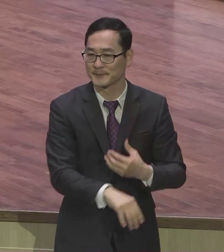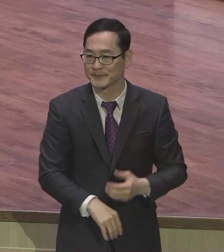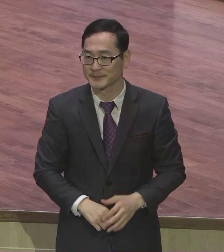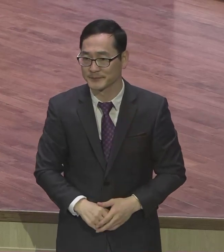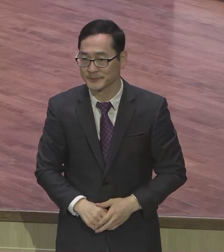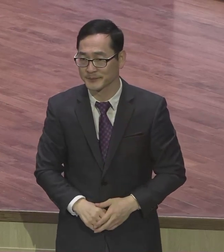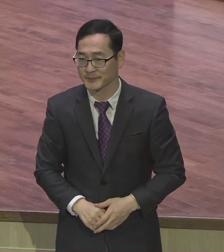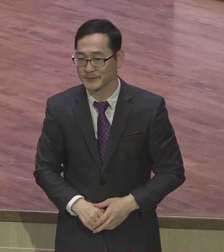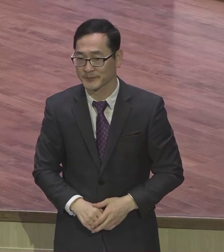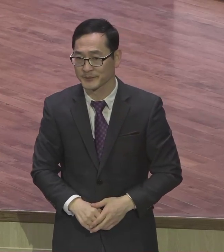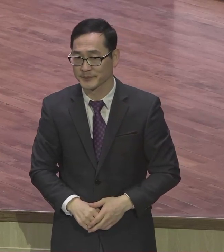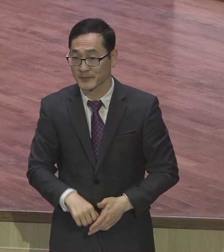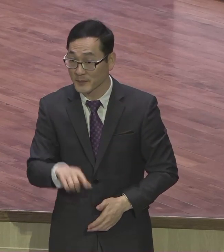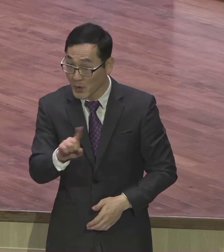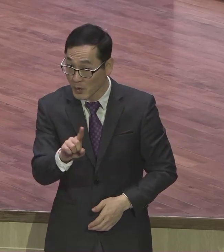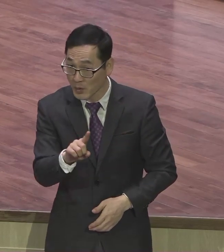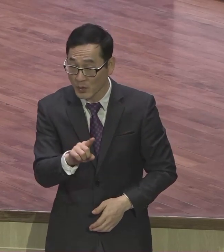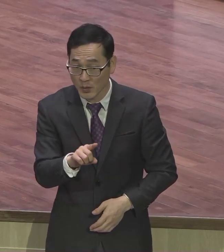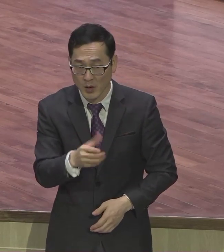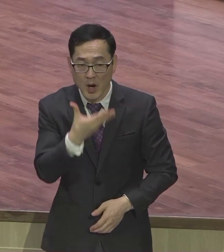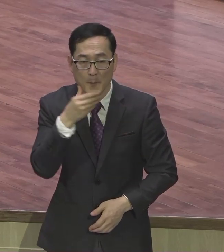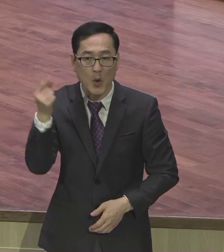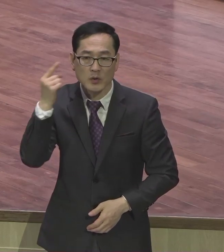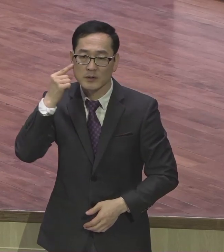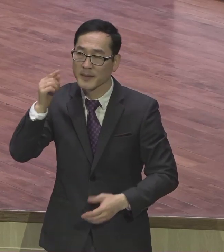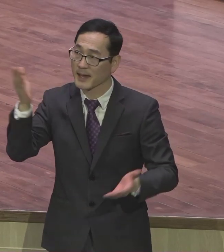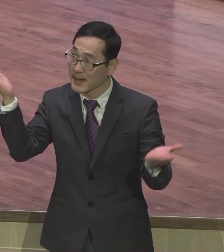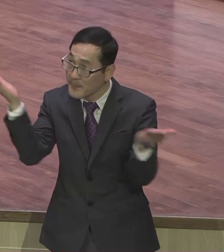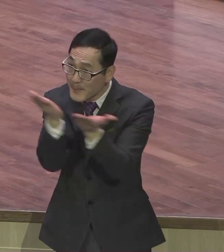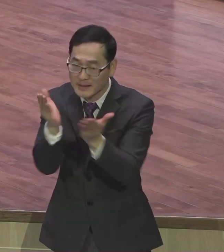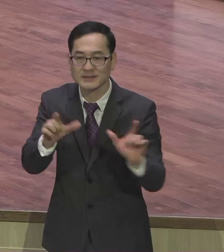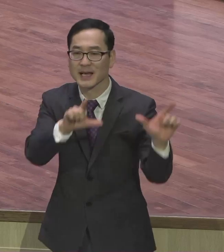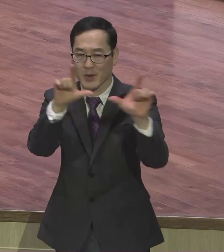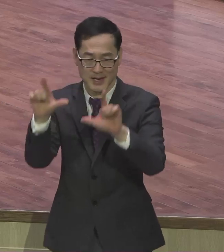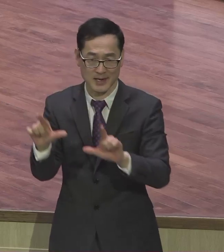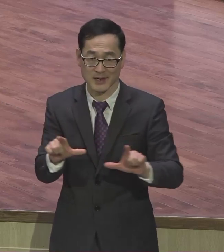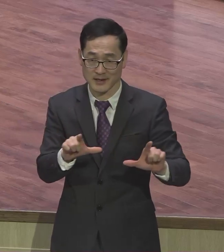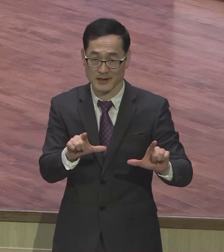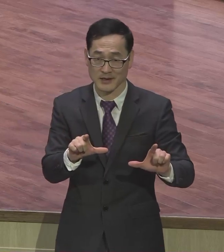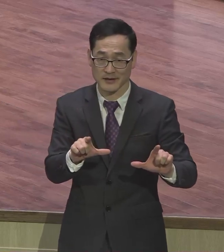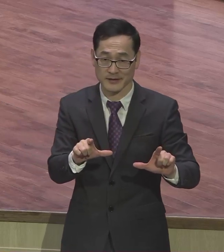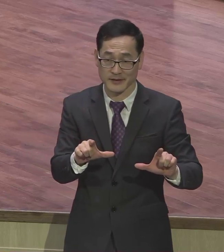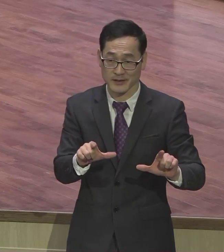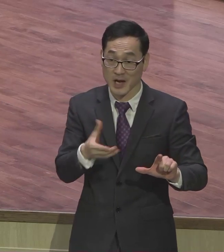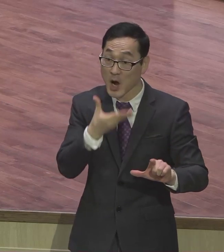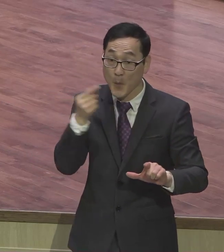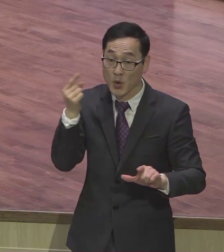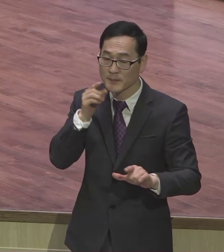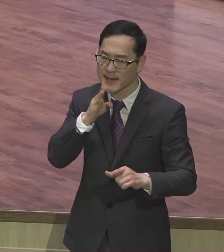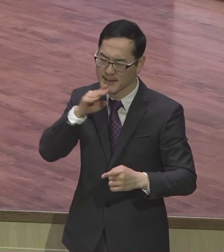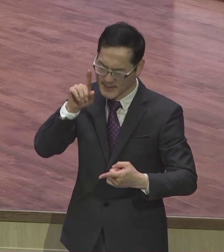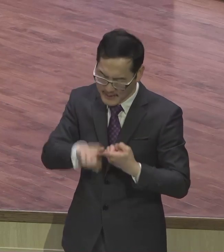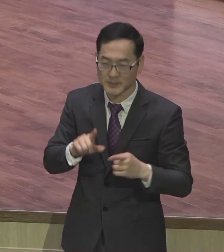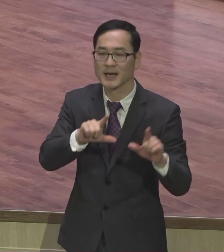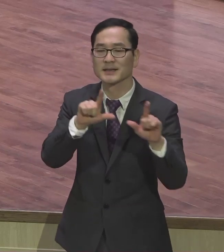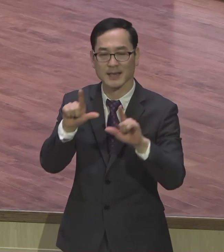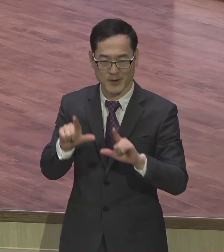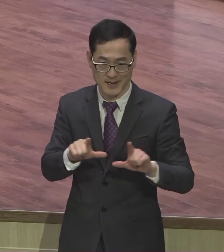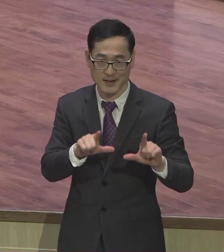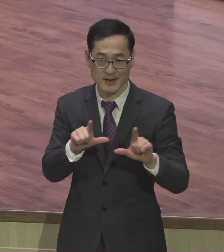복음에 합당한 생활해라 복음에 합당한 생활하라 합당하게